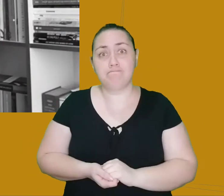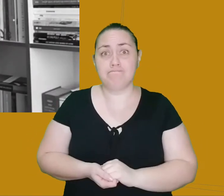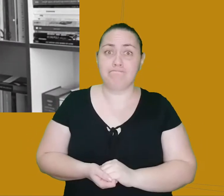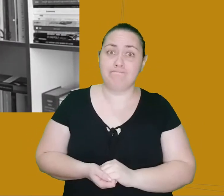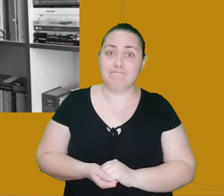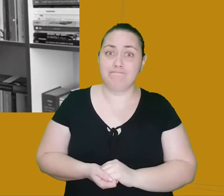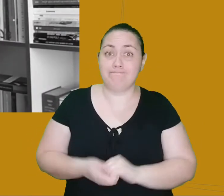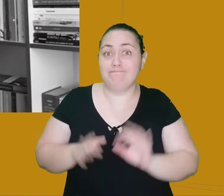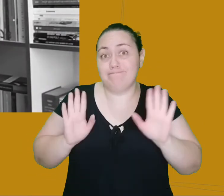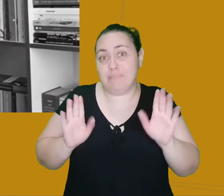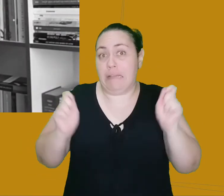Discutivo.